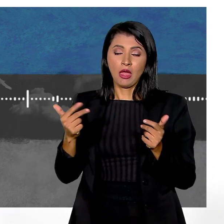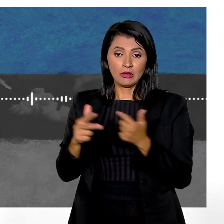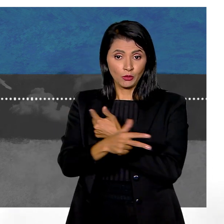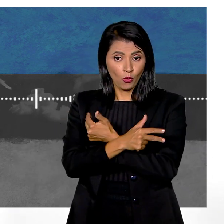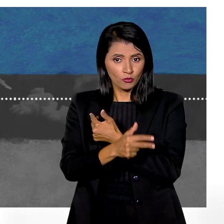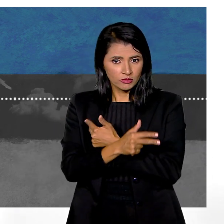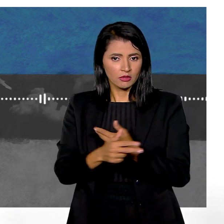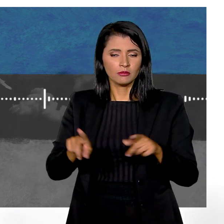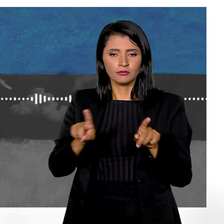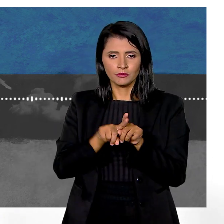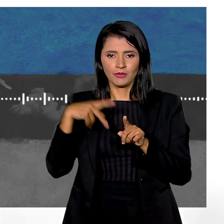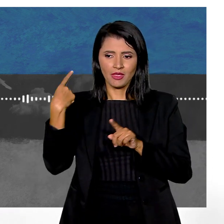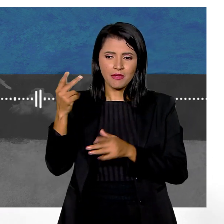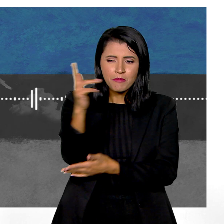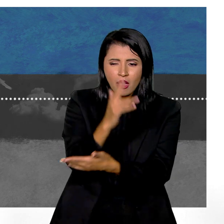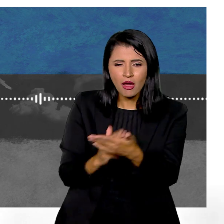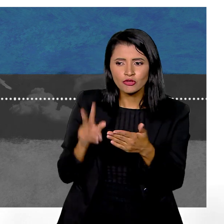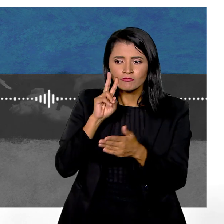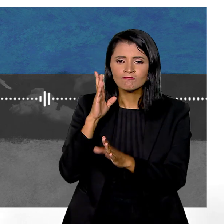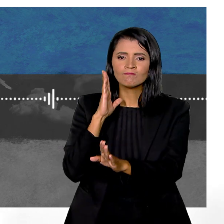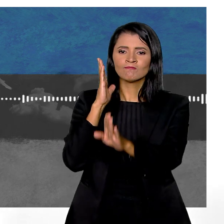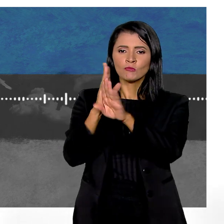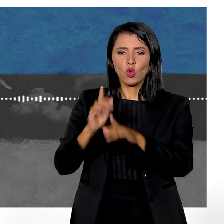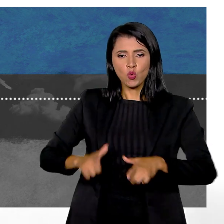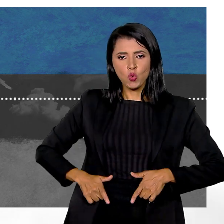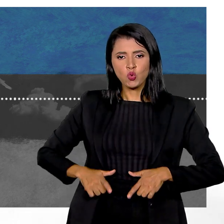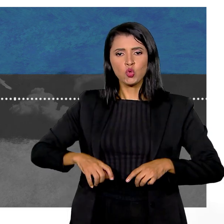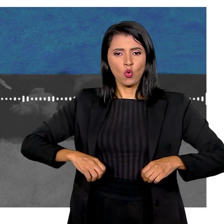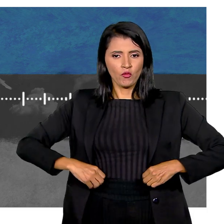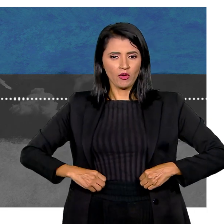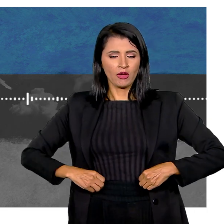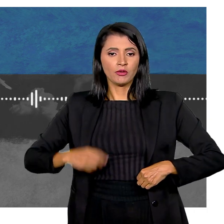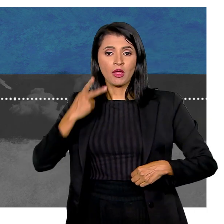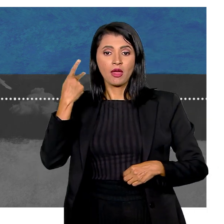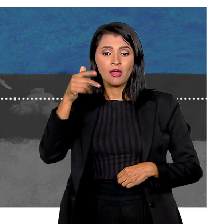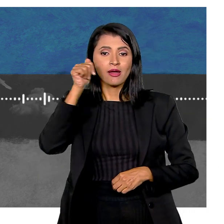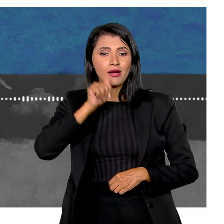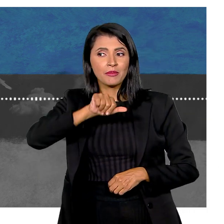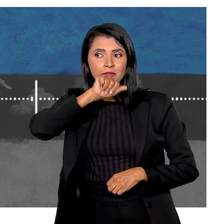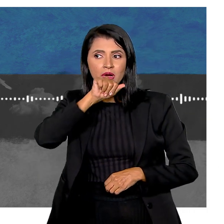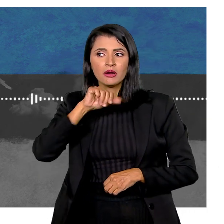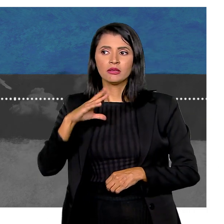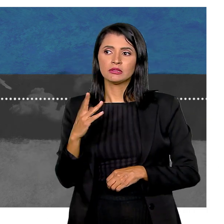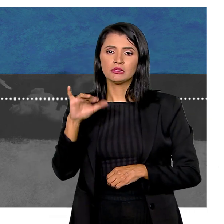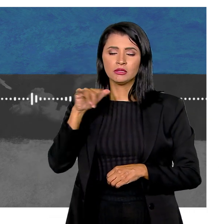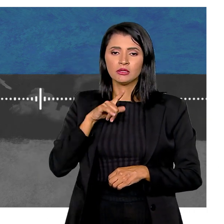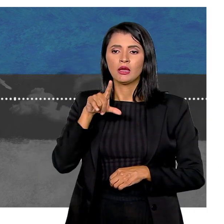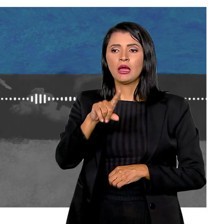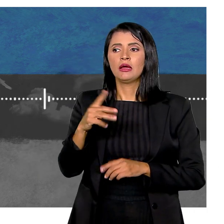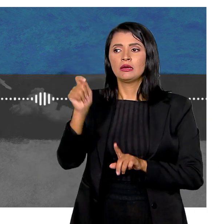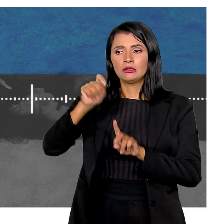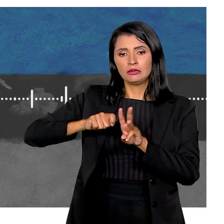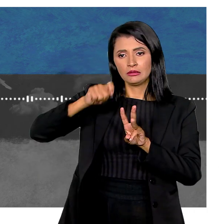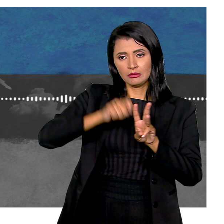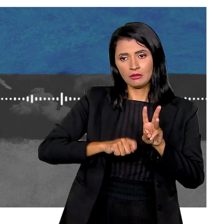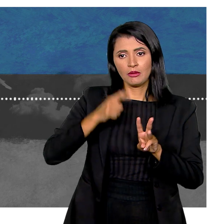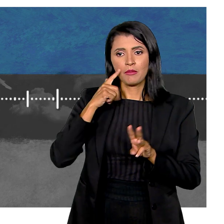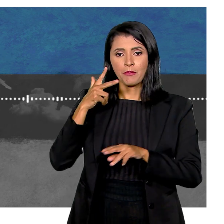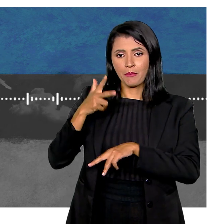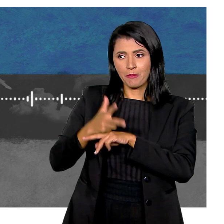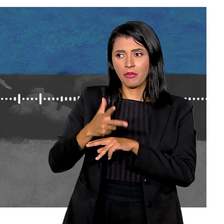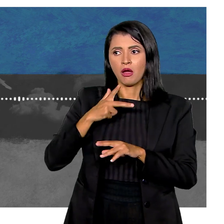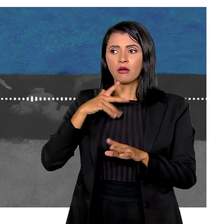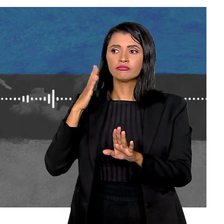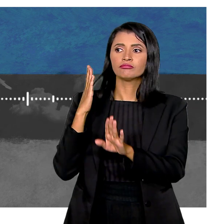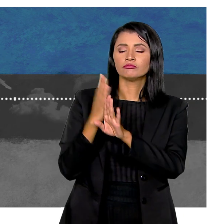exames de imagem Que identificaram a presença do útero e dos ovários A mãe de Liz, Cíntia Samara Levou três meses para